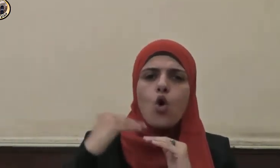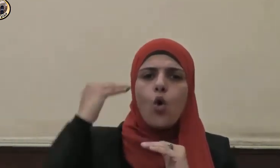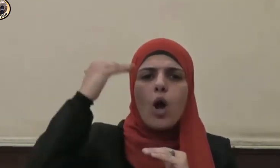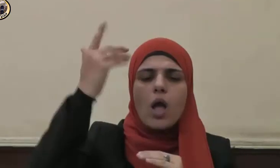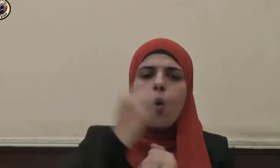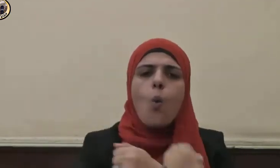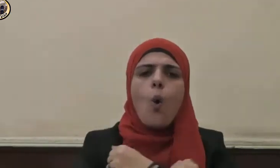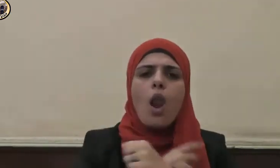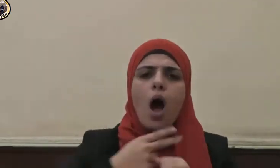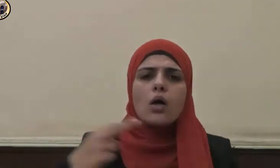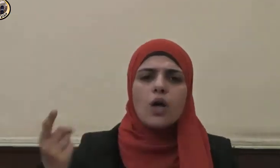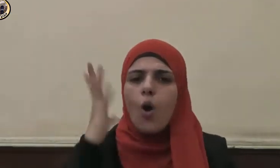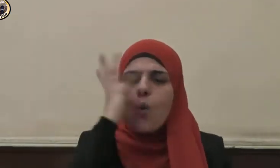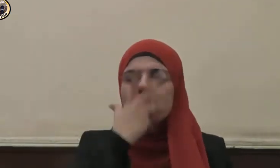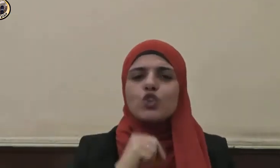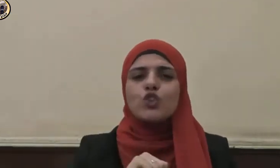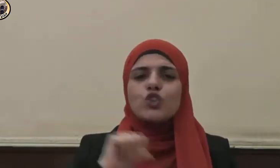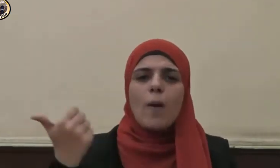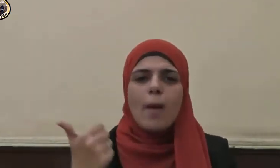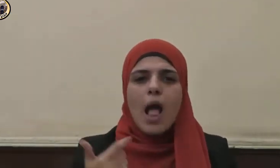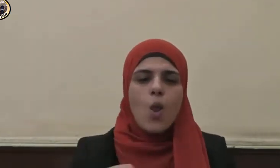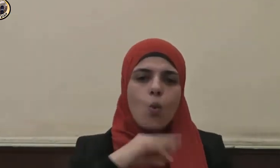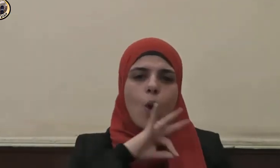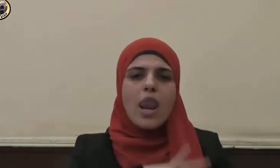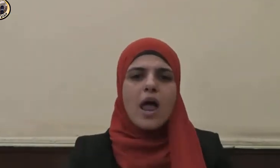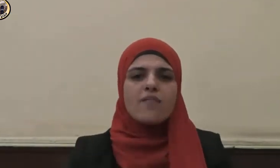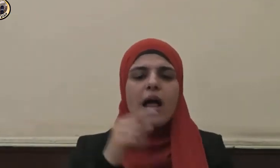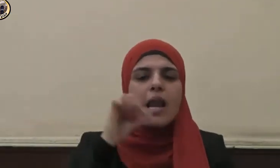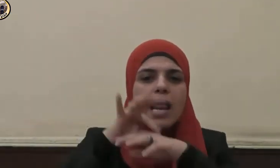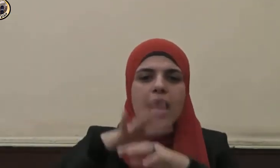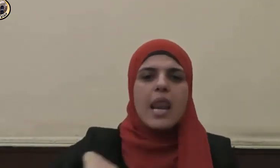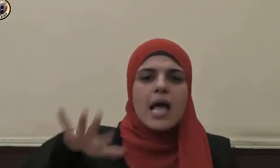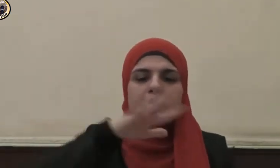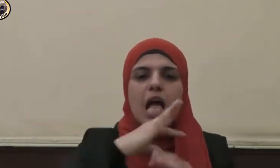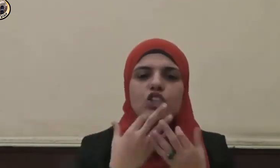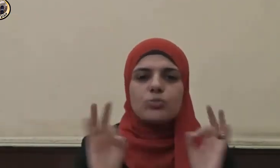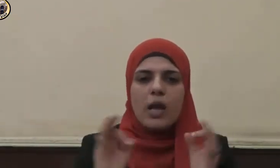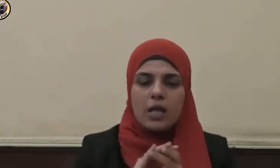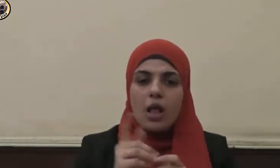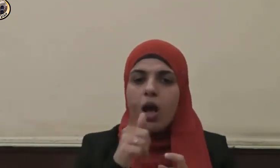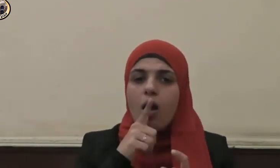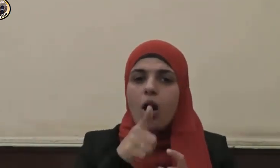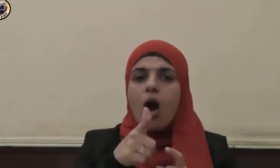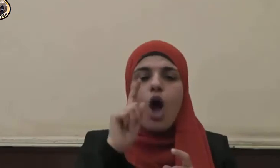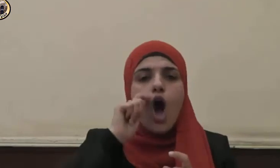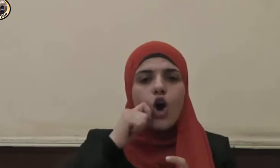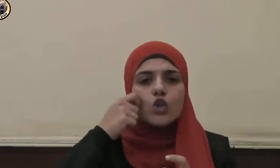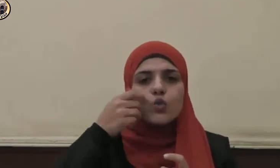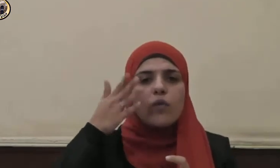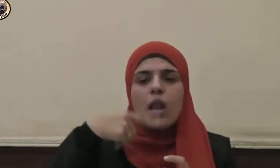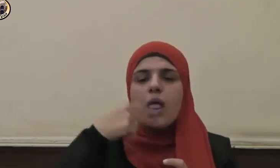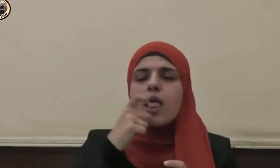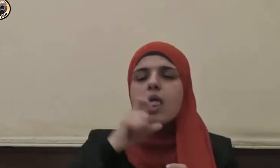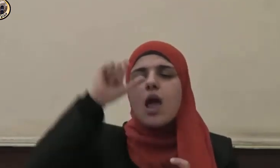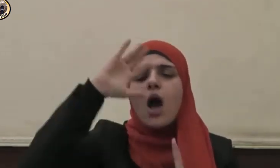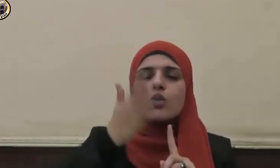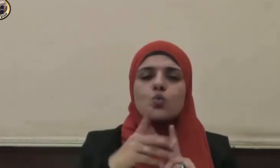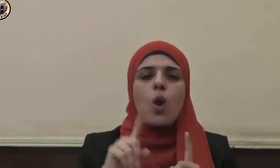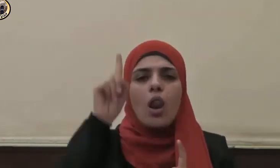والجمال والنفع للناس أجمعين فقد قال رجل يا رسول الله أطلق